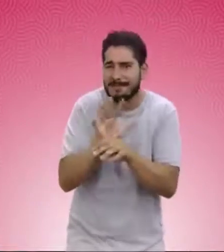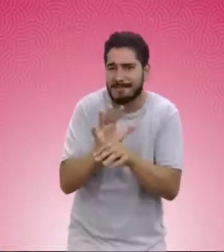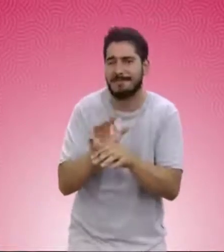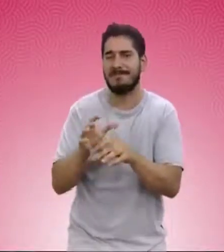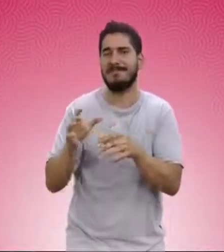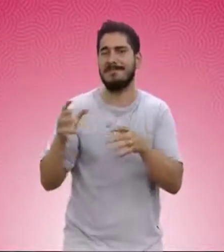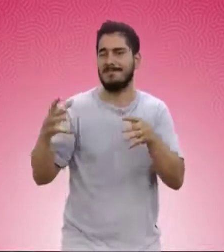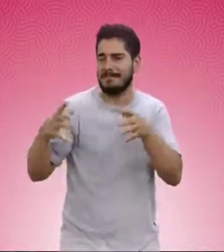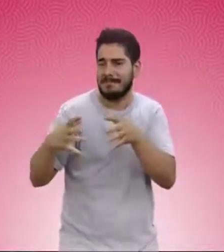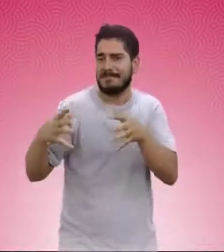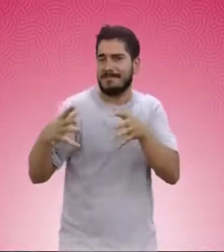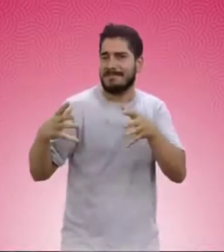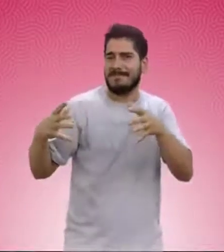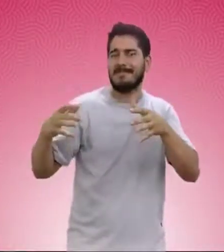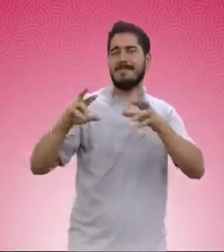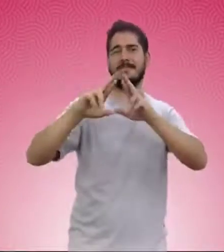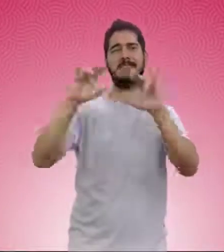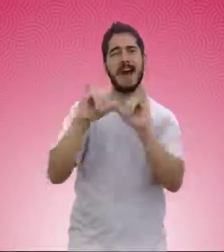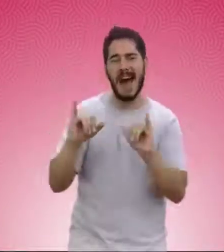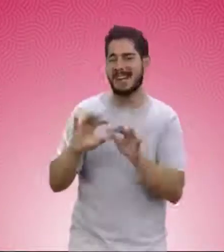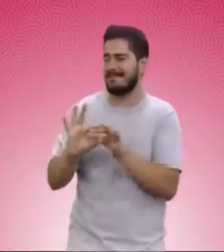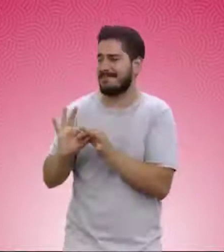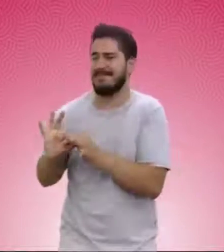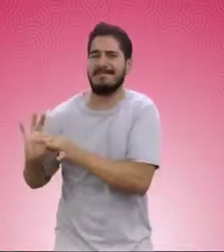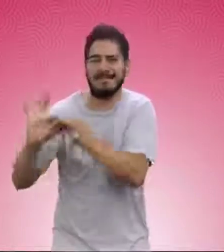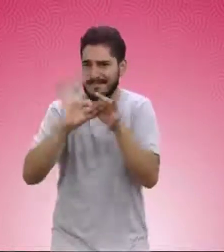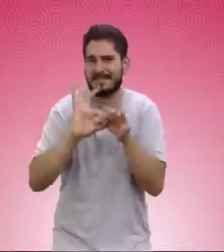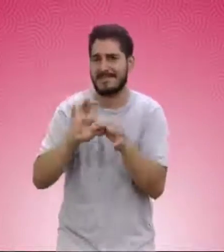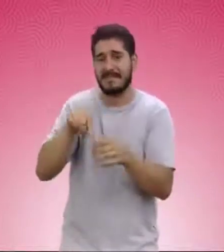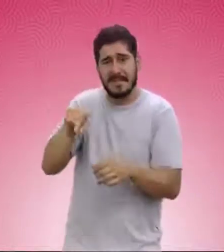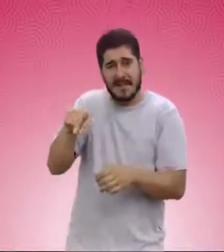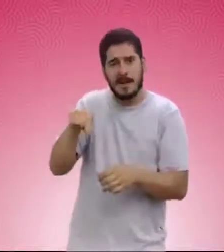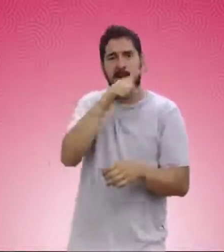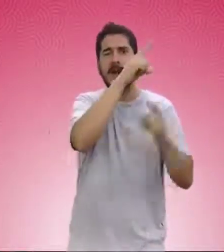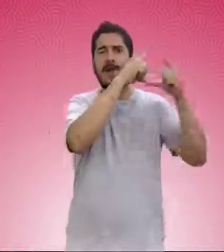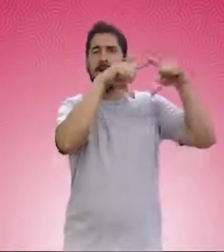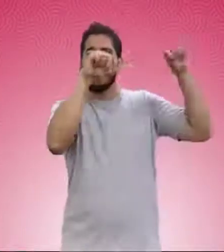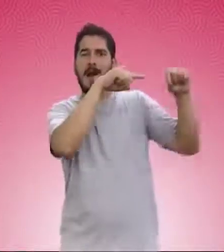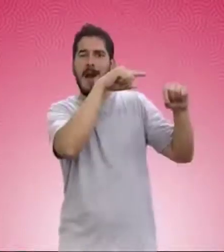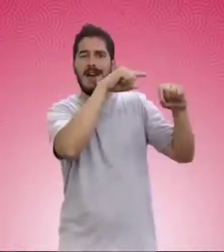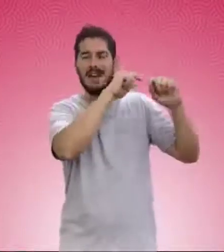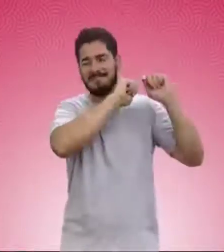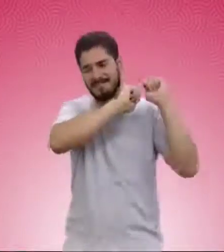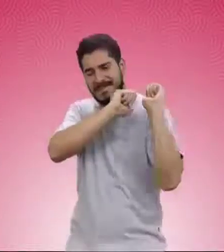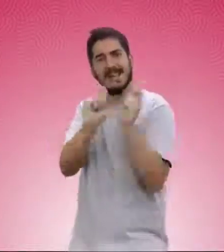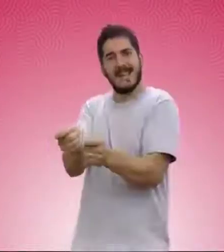muy especial. Significa la amistad y la paz. Y es el regalo que la luna le dio al hombre,